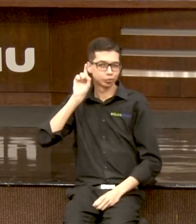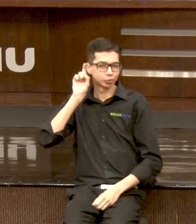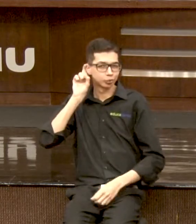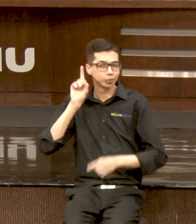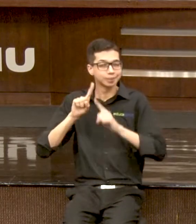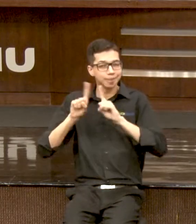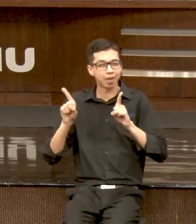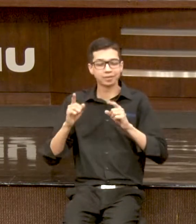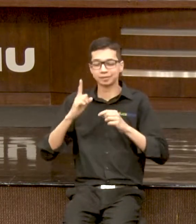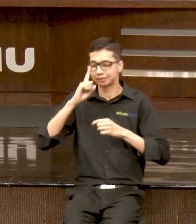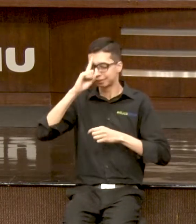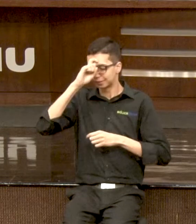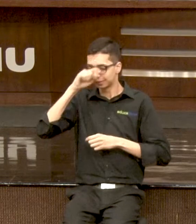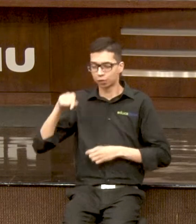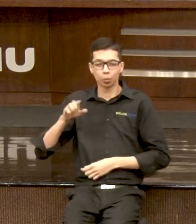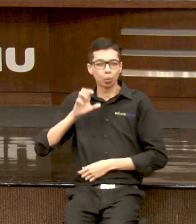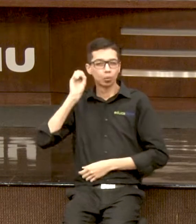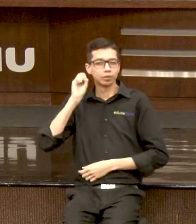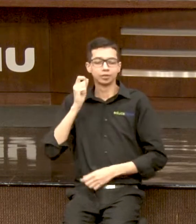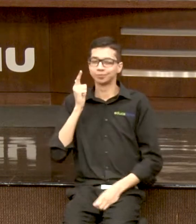em ouvir.